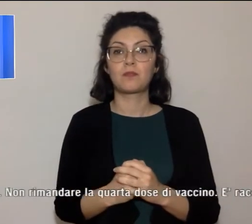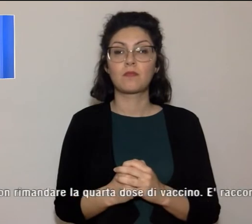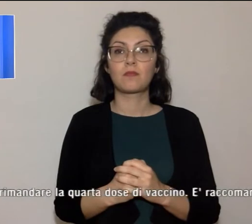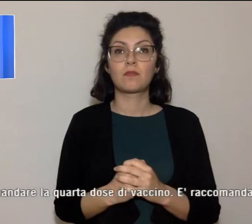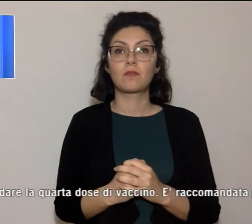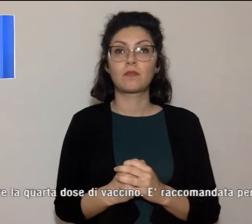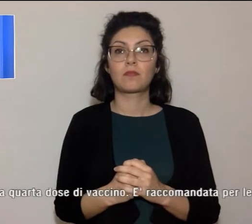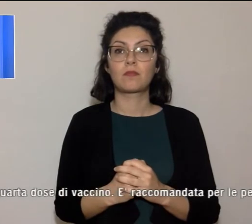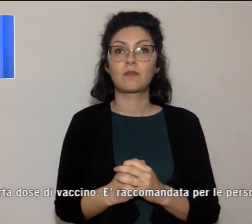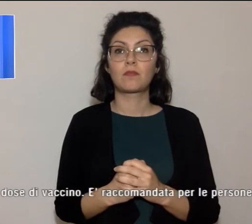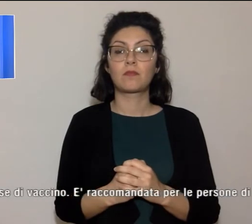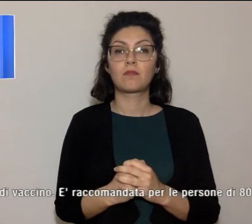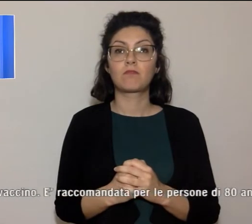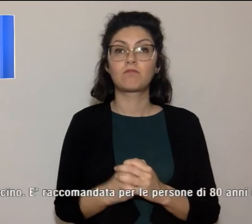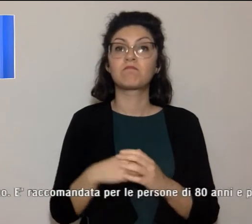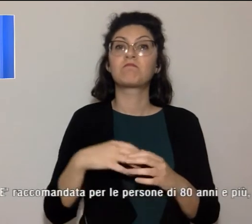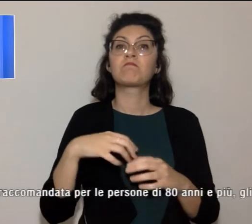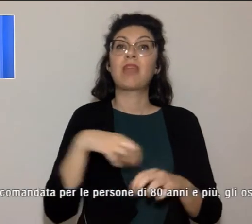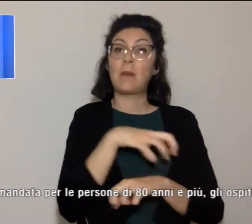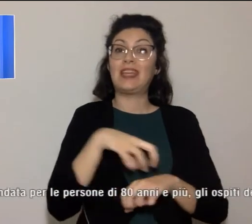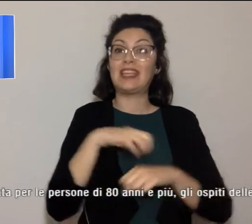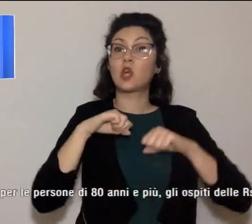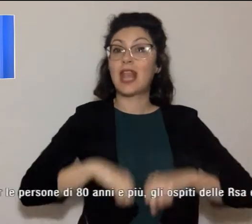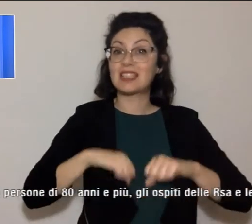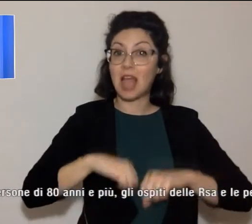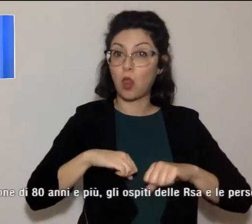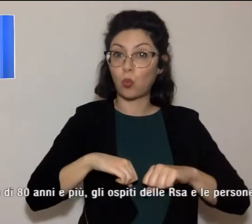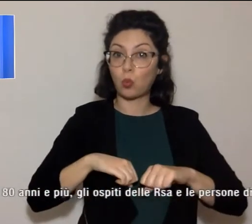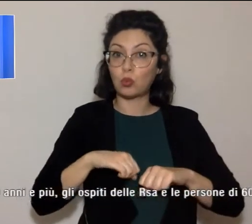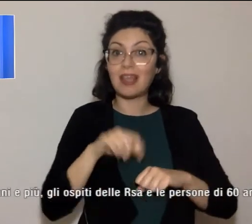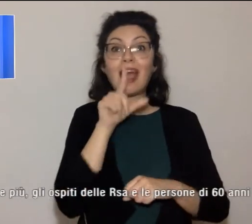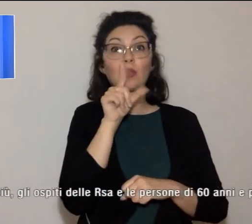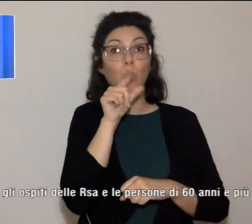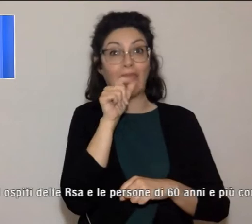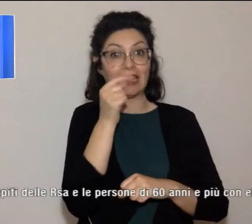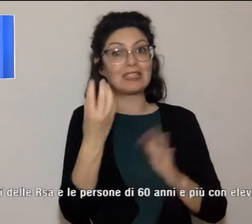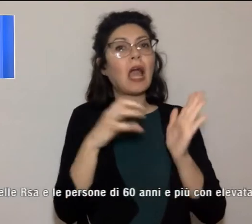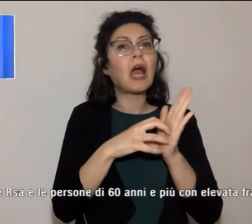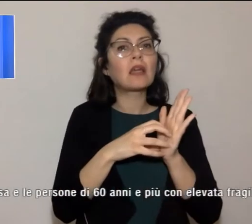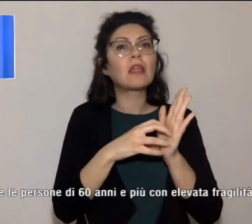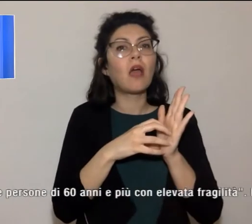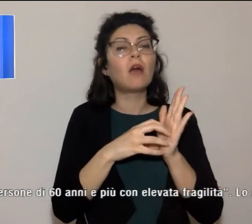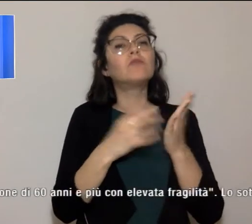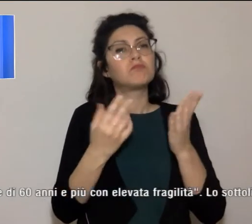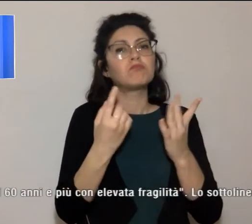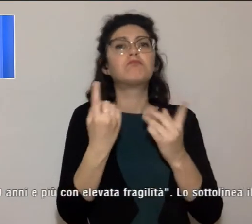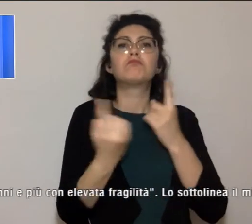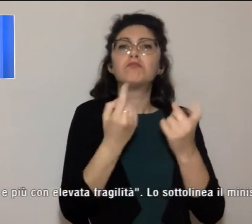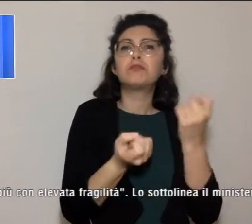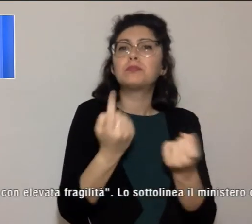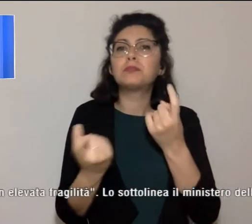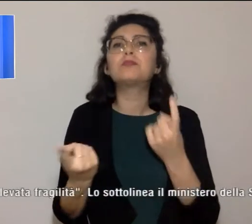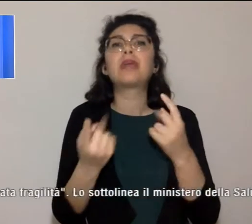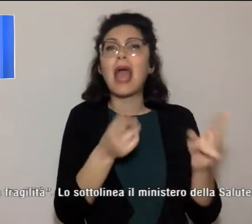E il Ministro della Salute scrive su Twitter Scendono casi e ricoveri per